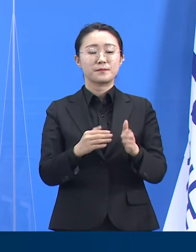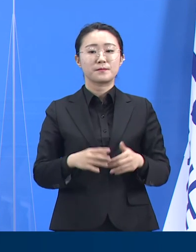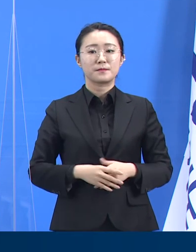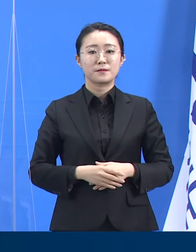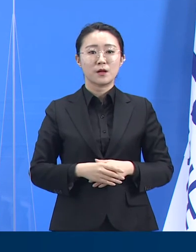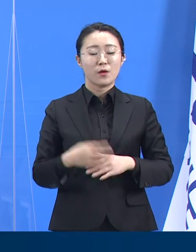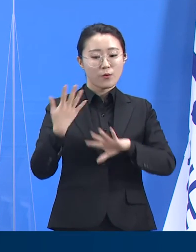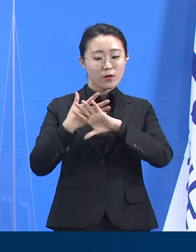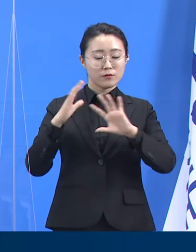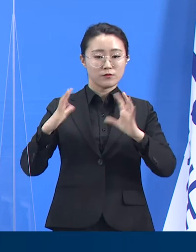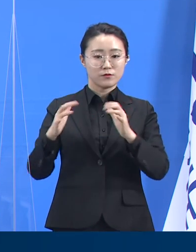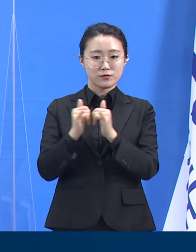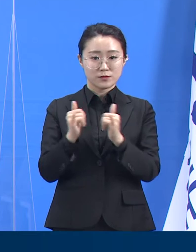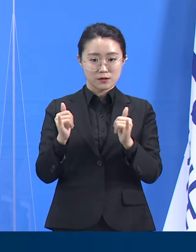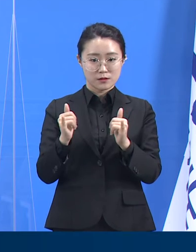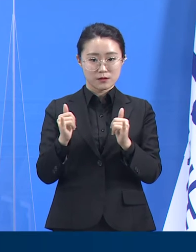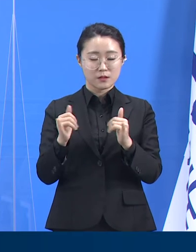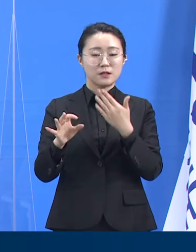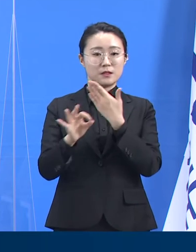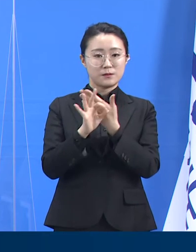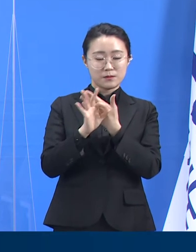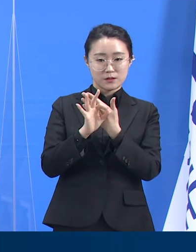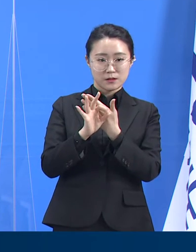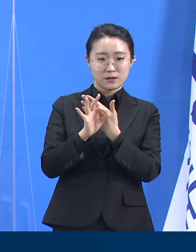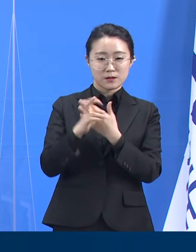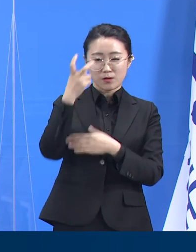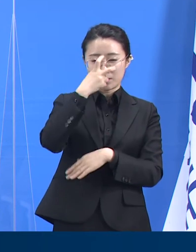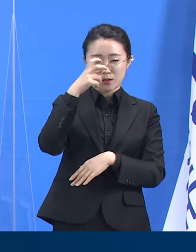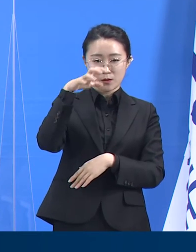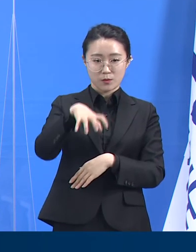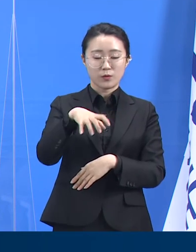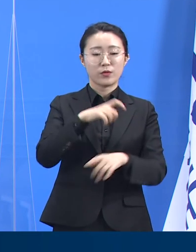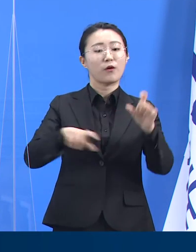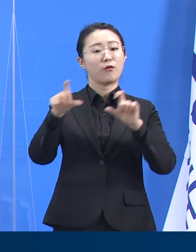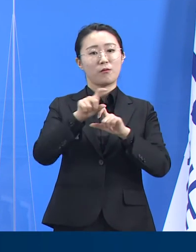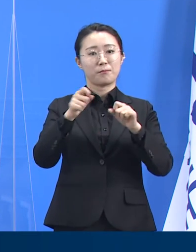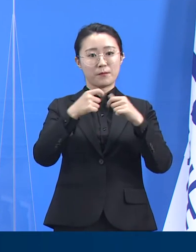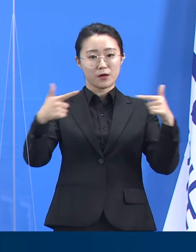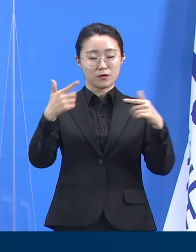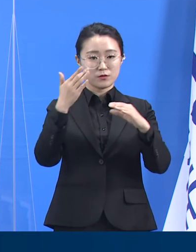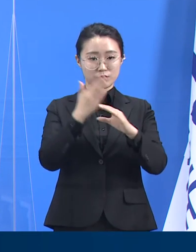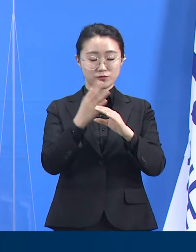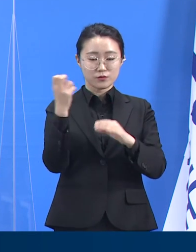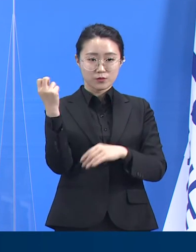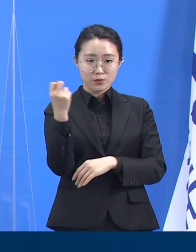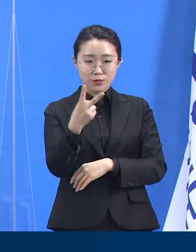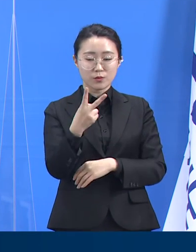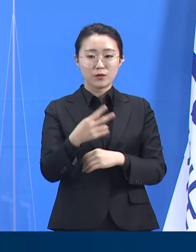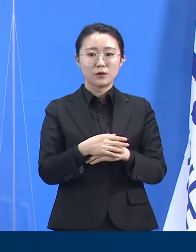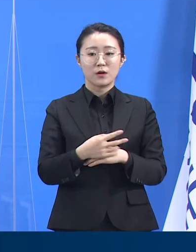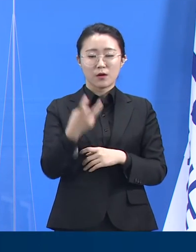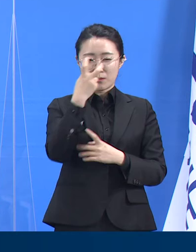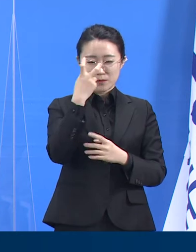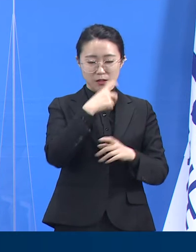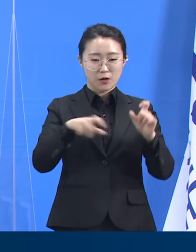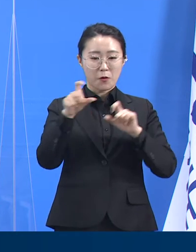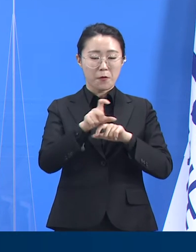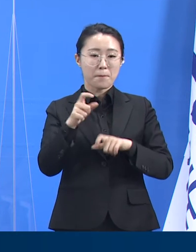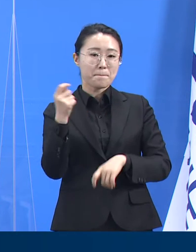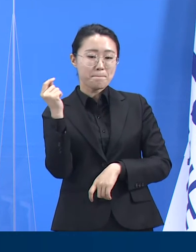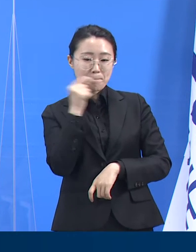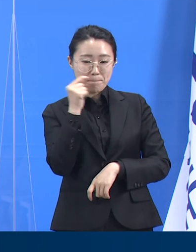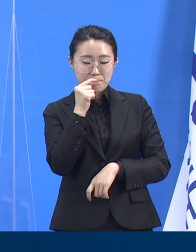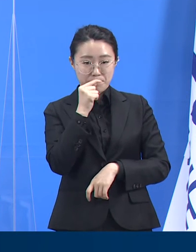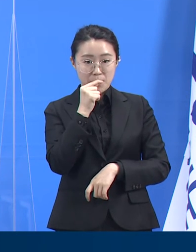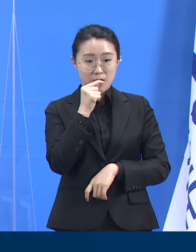외국인 대상 임시선별검사소를 추가 확보하는 등 검사 정책을 강화했던 지난 2월 16일 이후 약